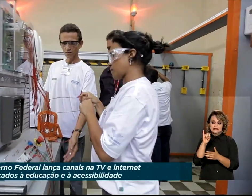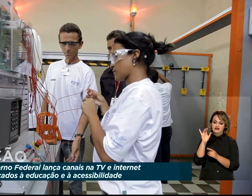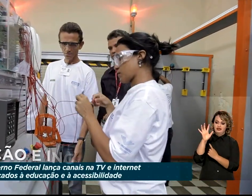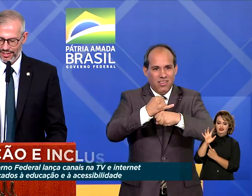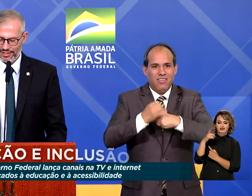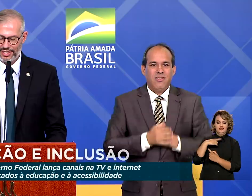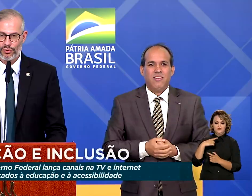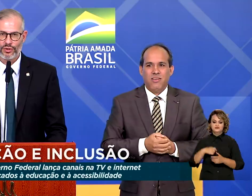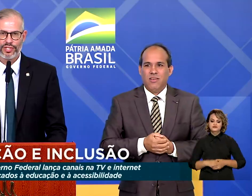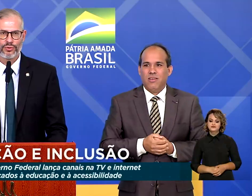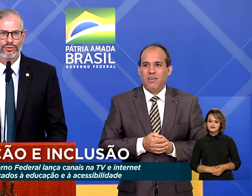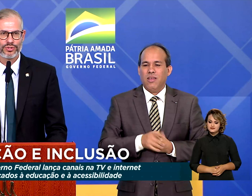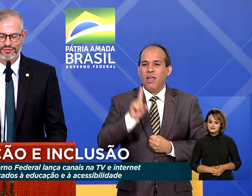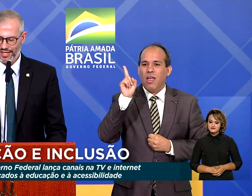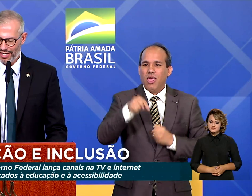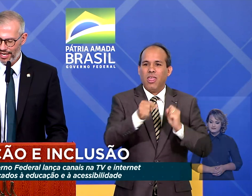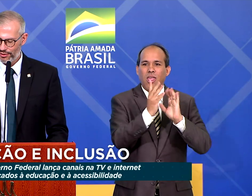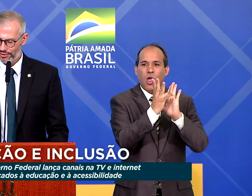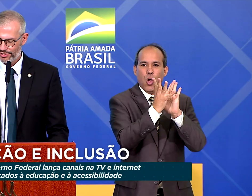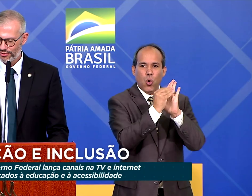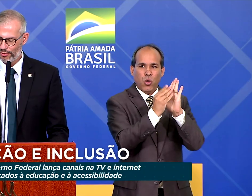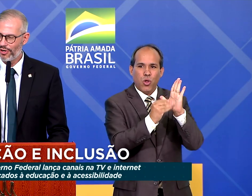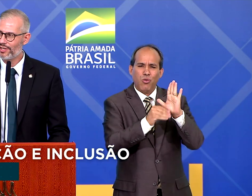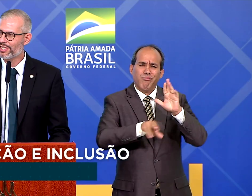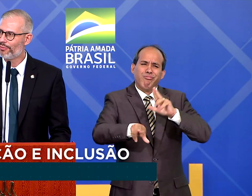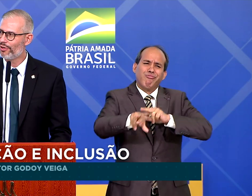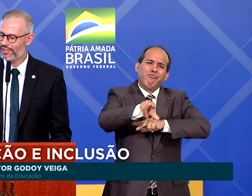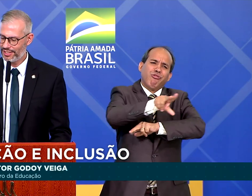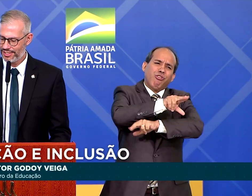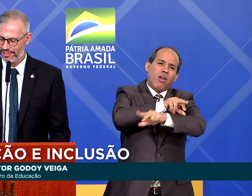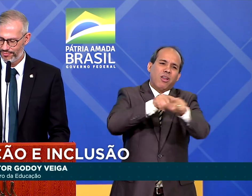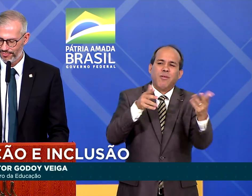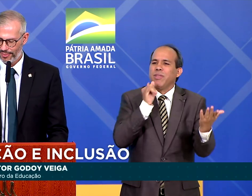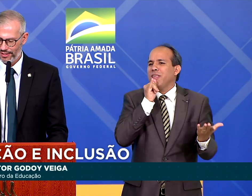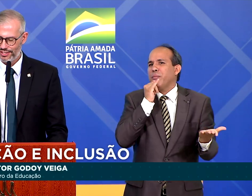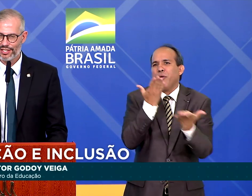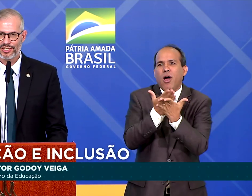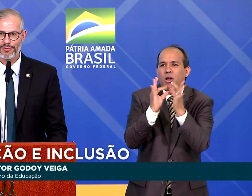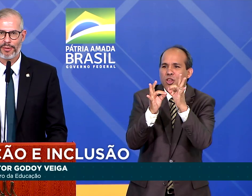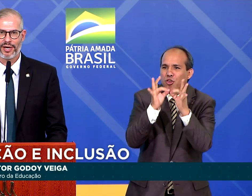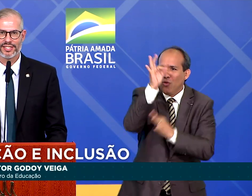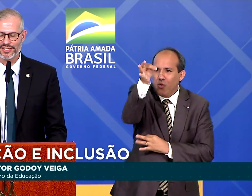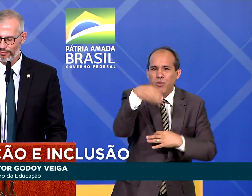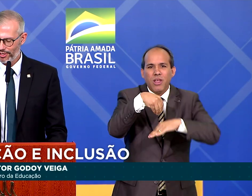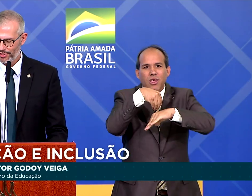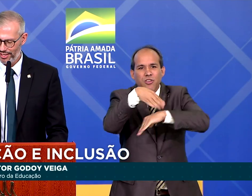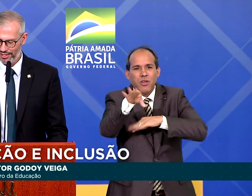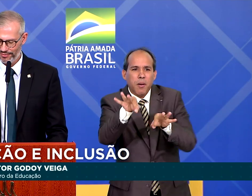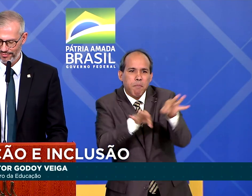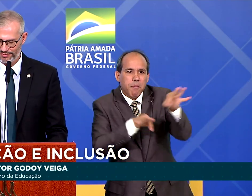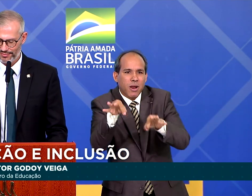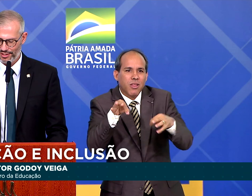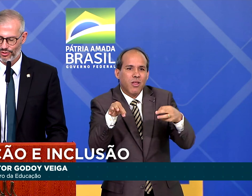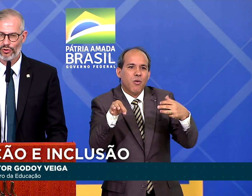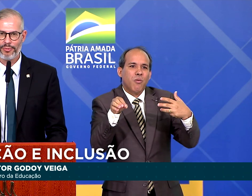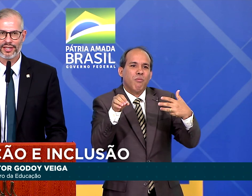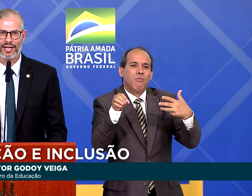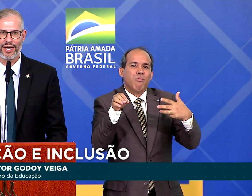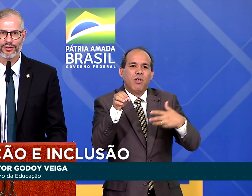parabólica. Serão conteúdos variados como aulas remotas, dicas de preparação para o Enem,